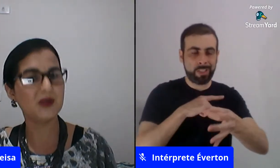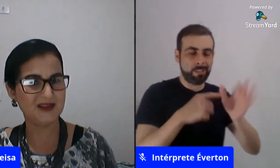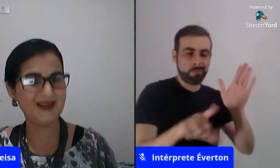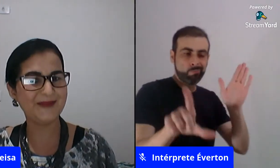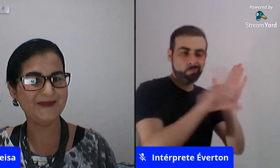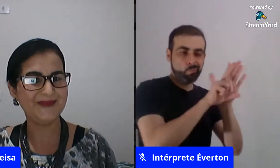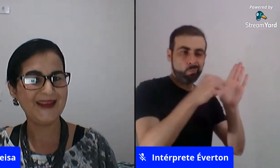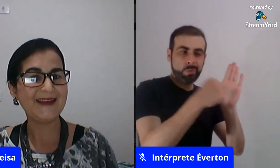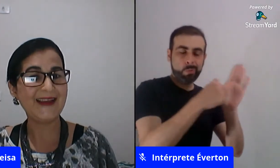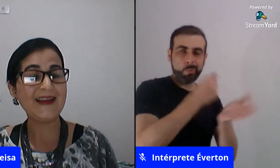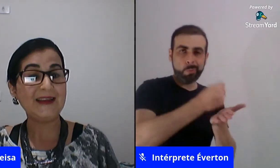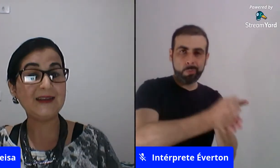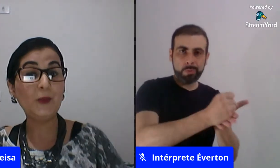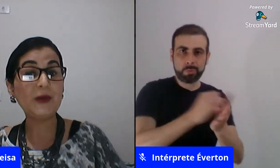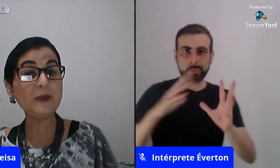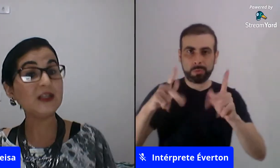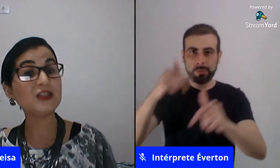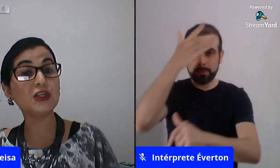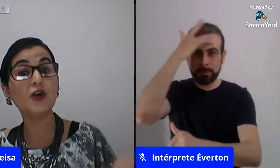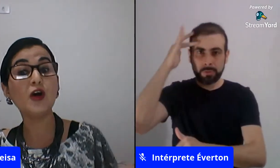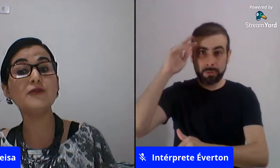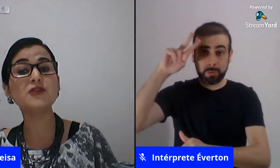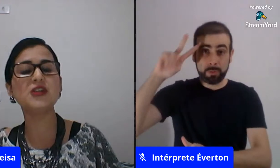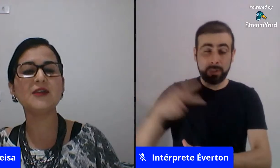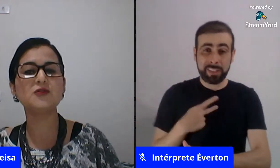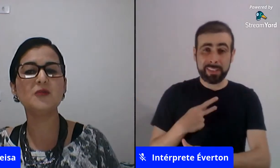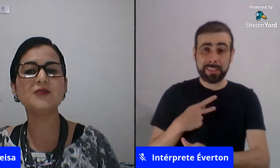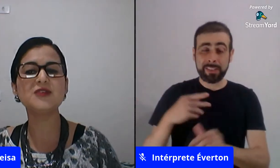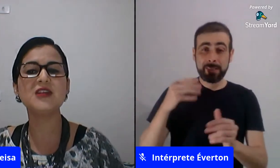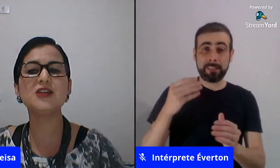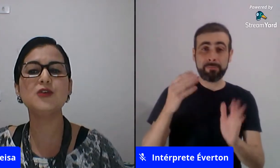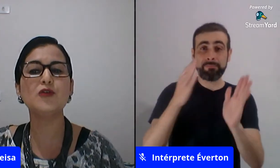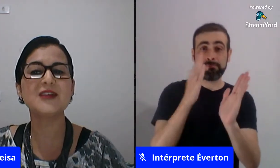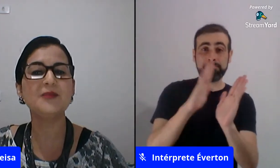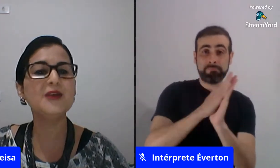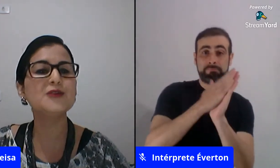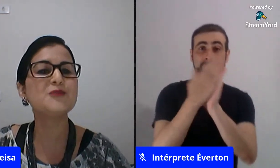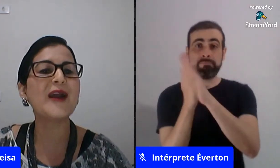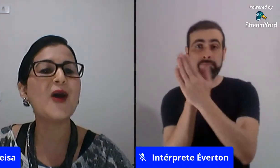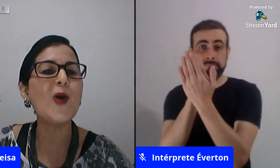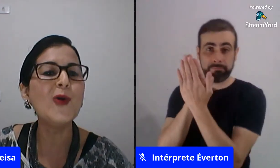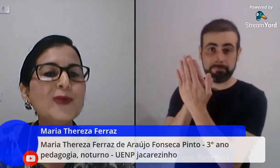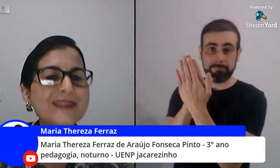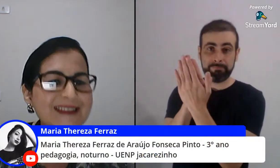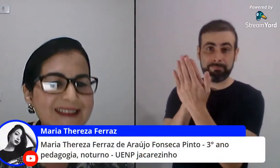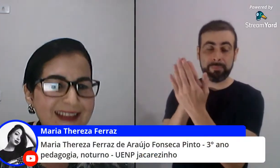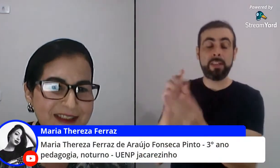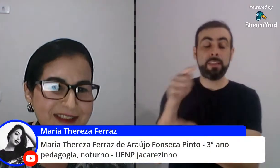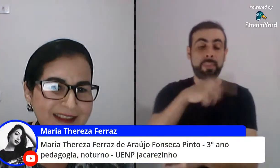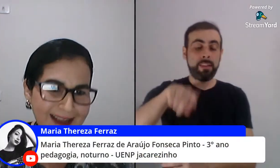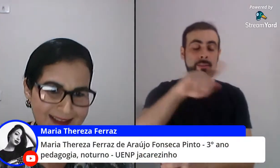trans por exemplo né então permite que novos direitos humanos sejam concebidos para outras identidades